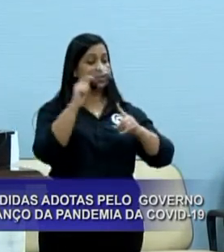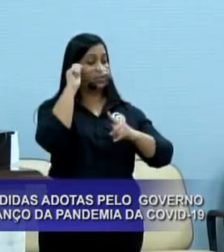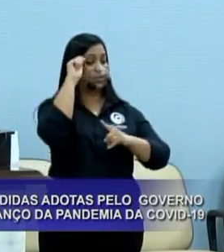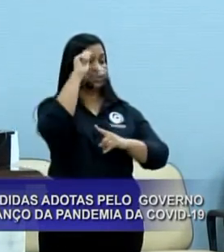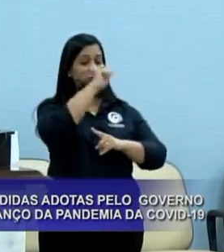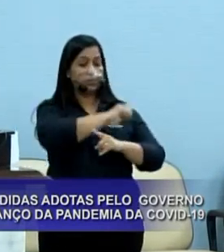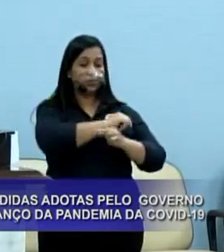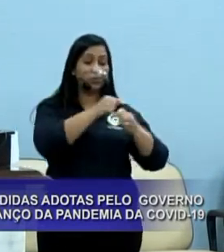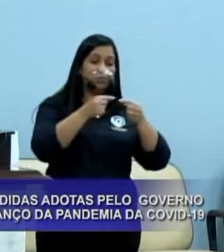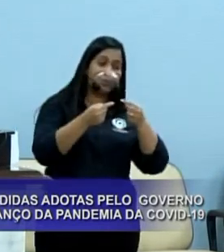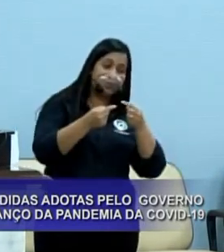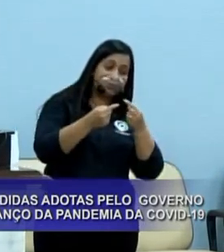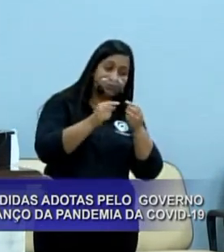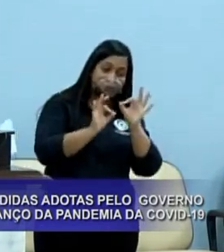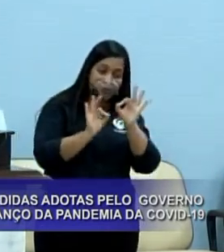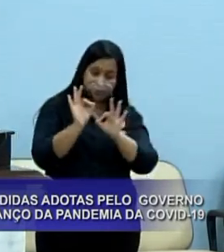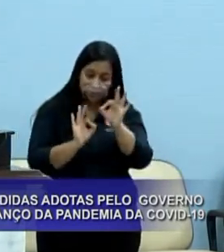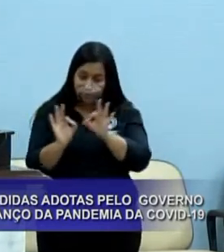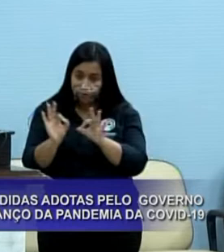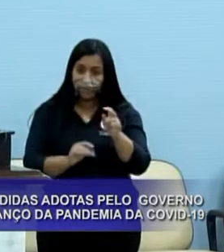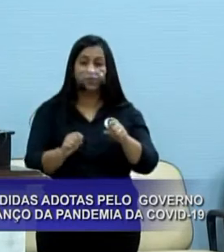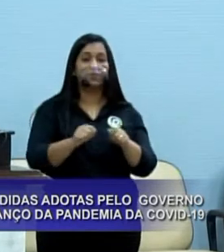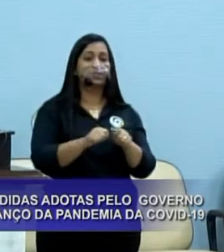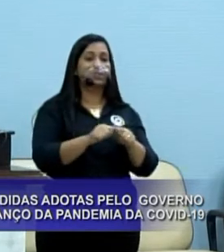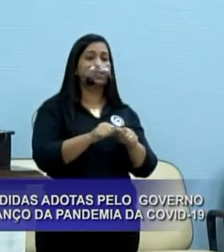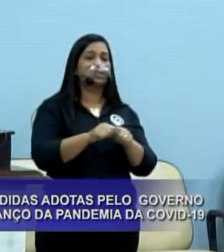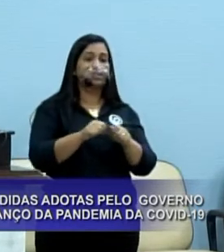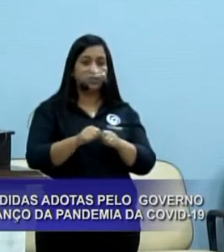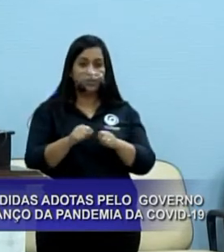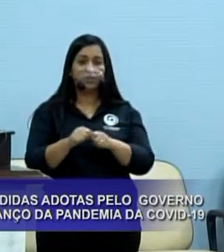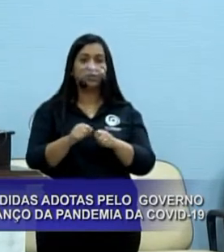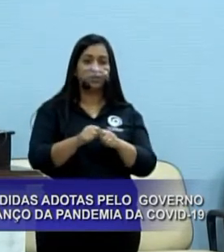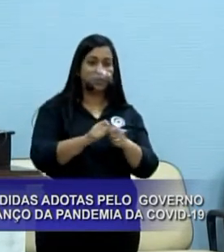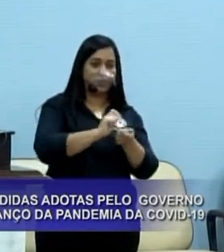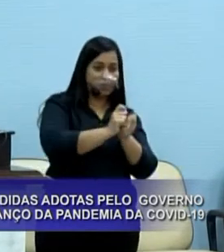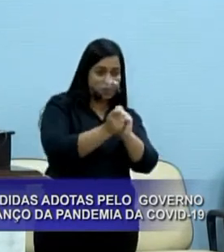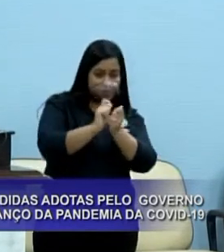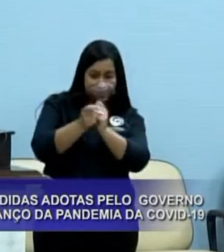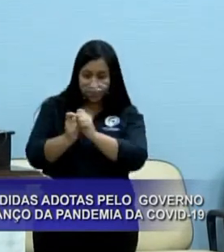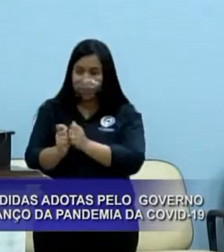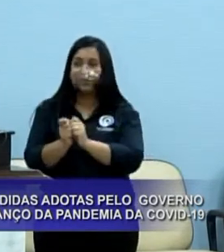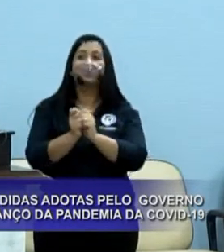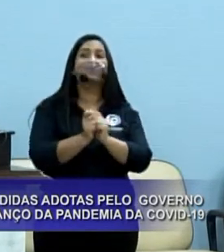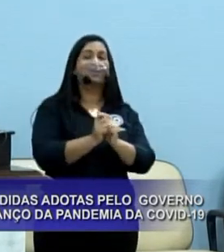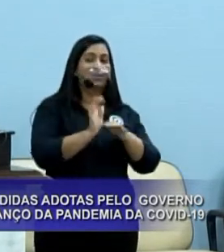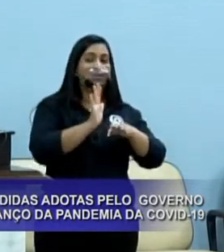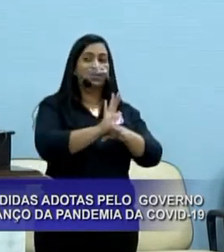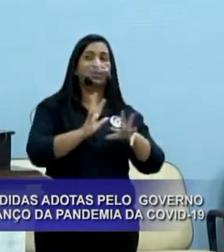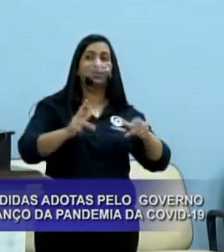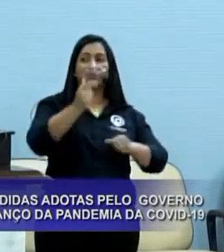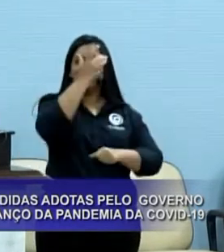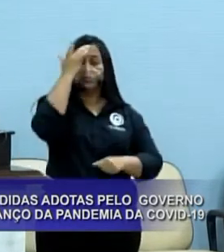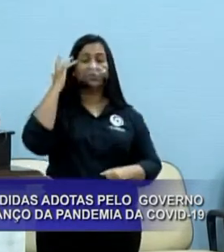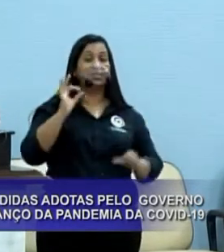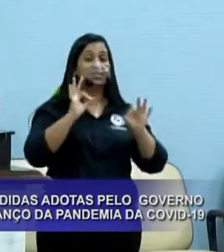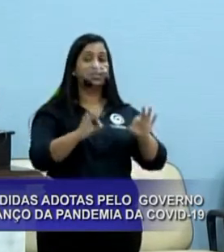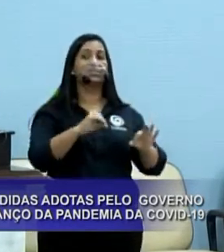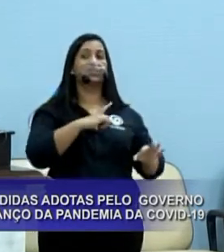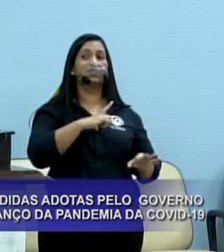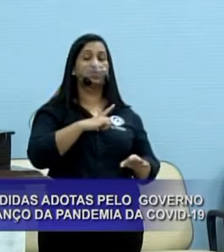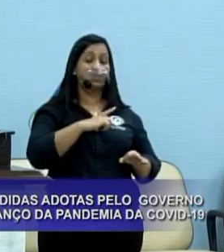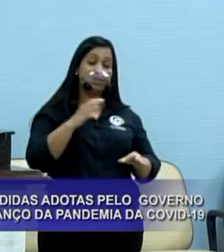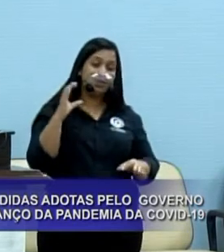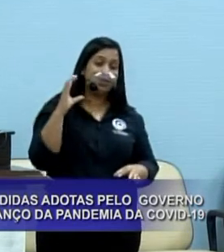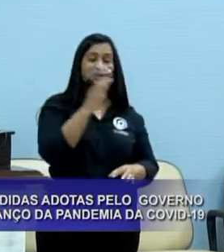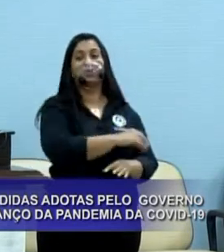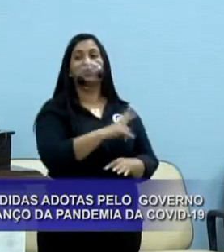se adequando, estarão aí realizando a sua função, social, que é da fé, que é do atendimento às pessoas, mas eu tenho certeza que em breve